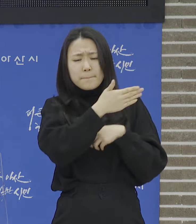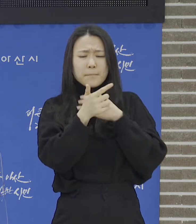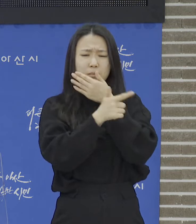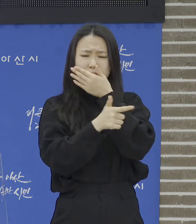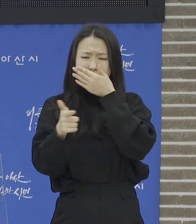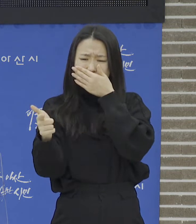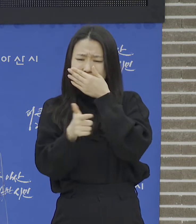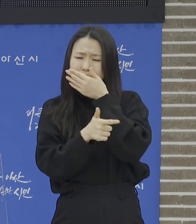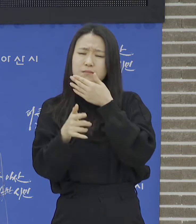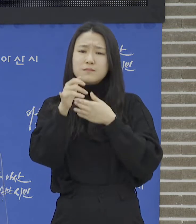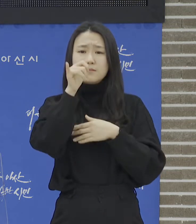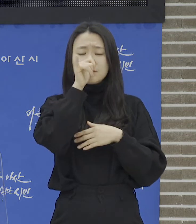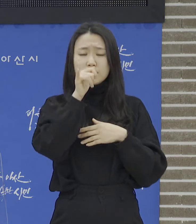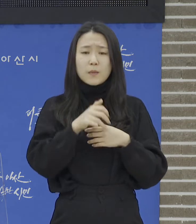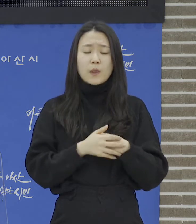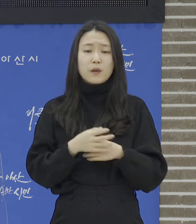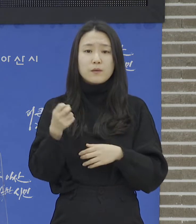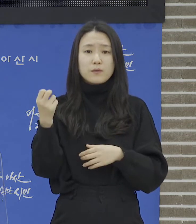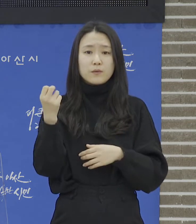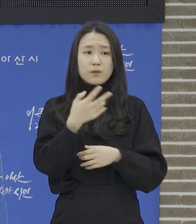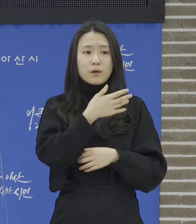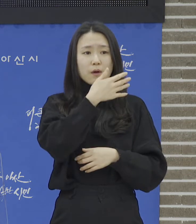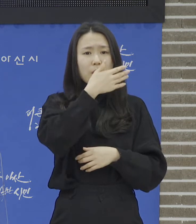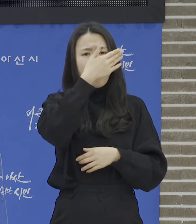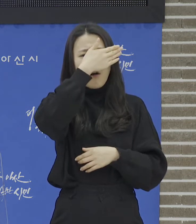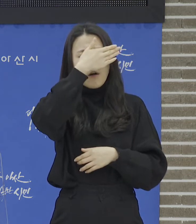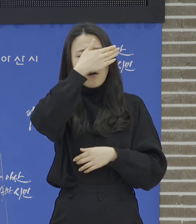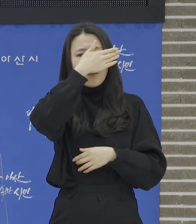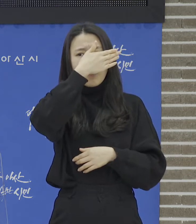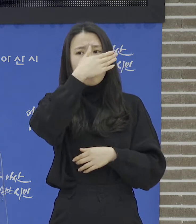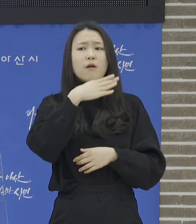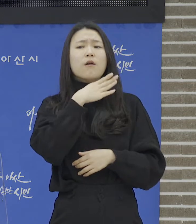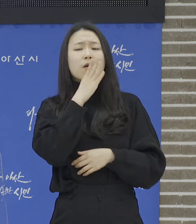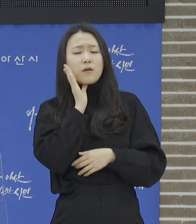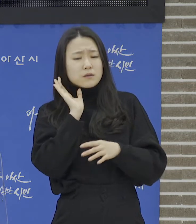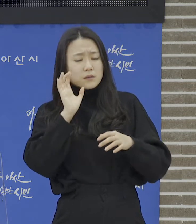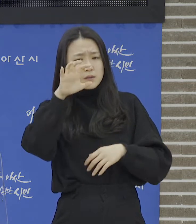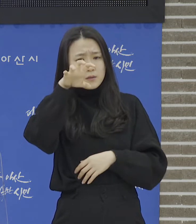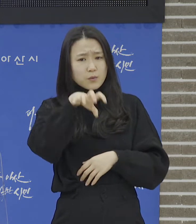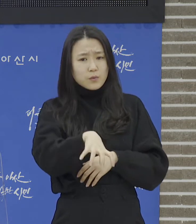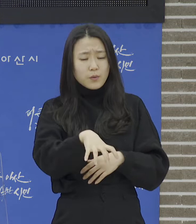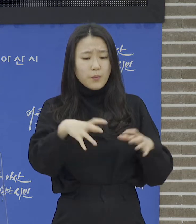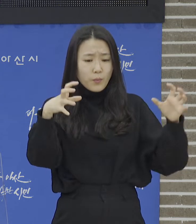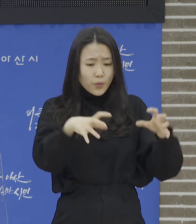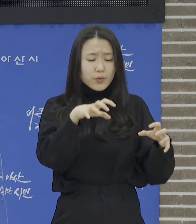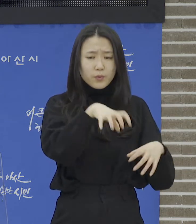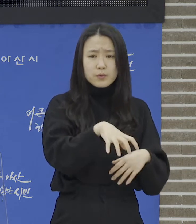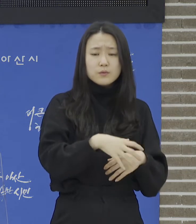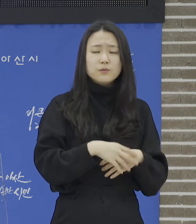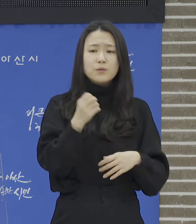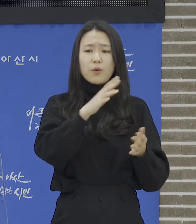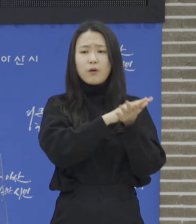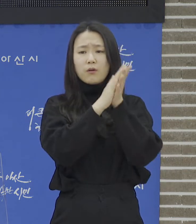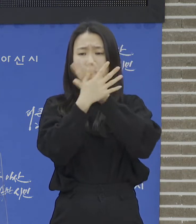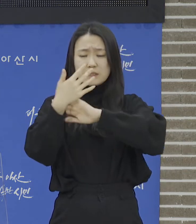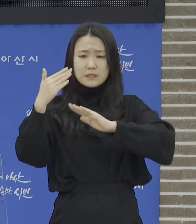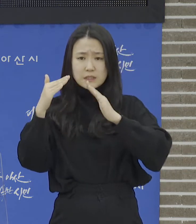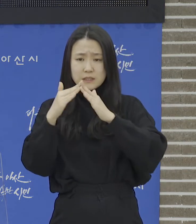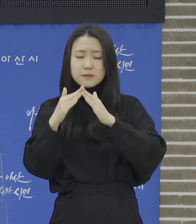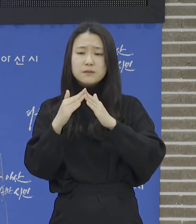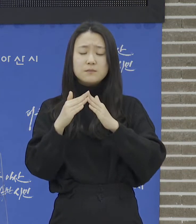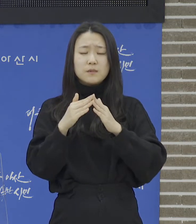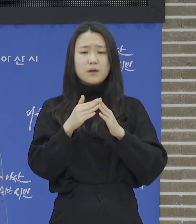131개 경로당 84개 어린이집의 살균소득대를 배부하여 시민